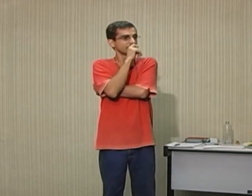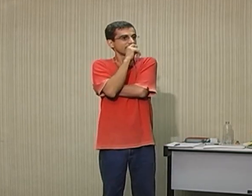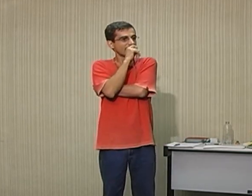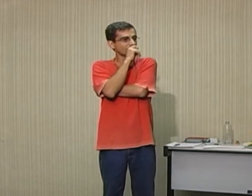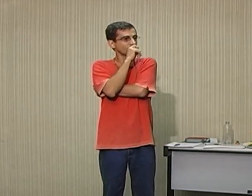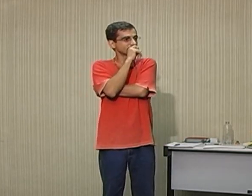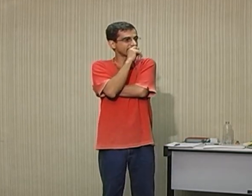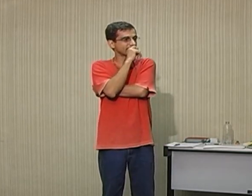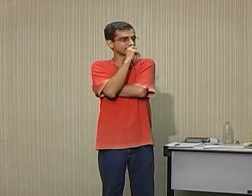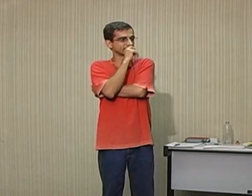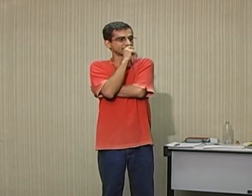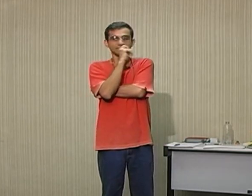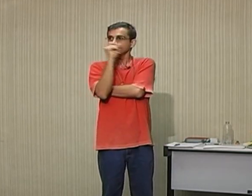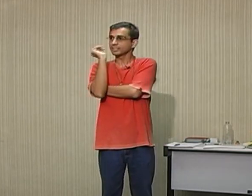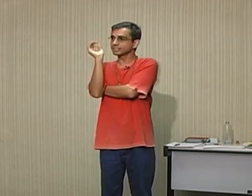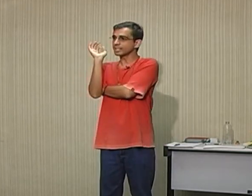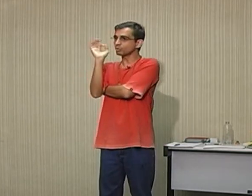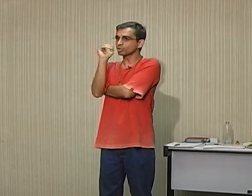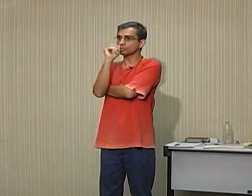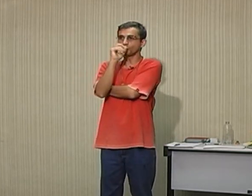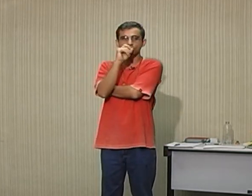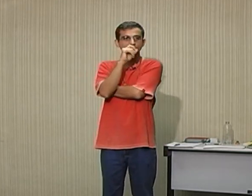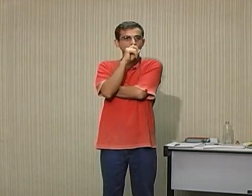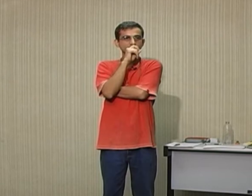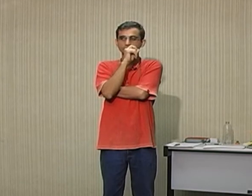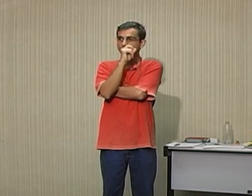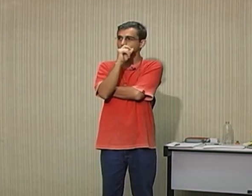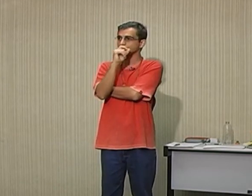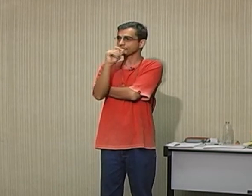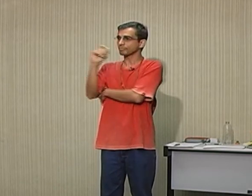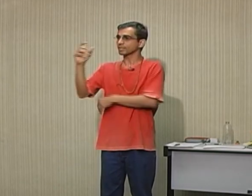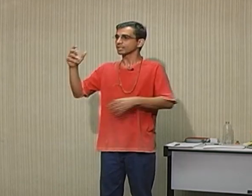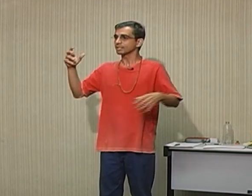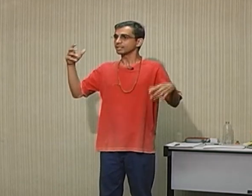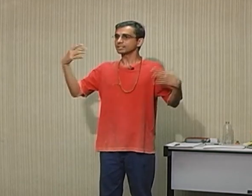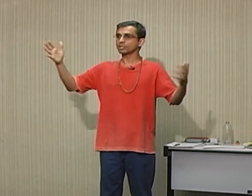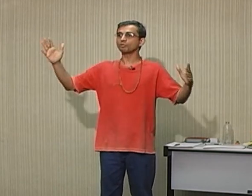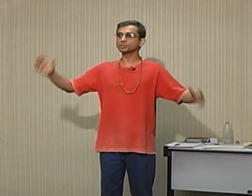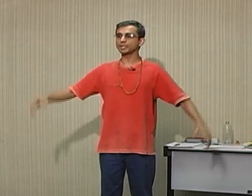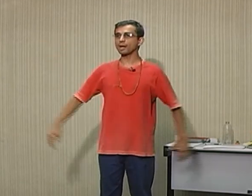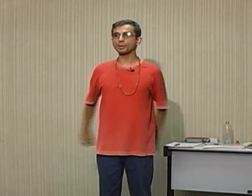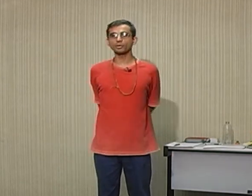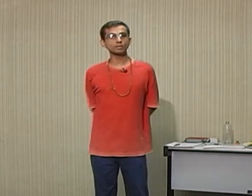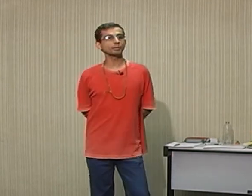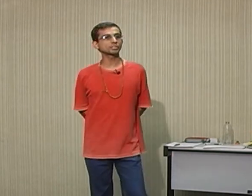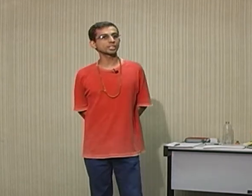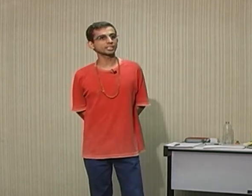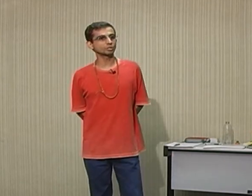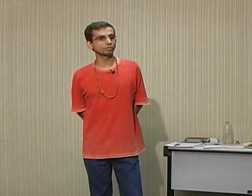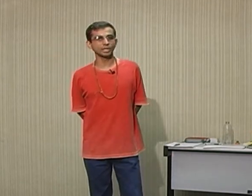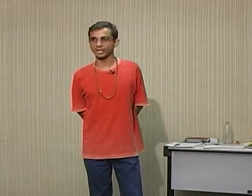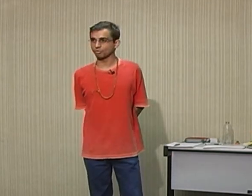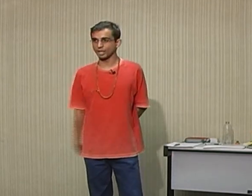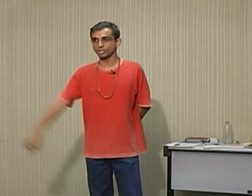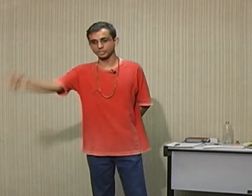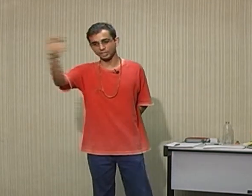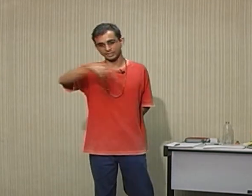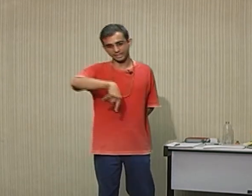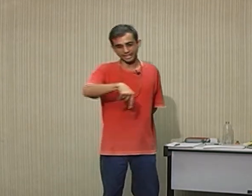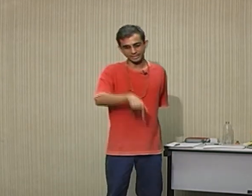Sim, acontece que tem um outro ponto que é o seguinte, e se eu for explicar pra alguém como é que chega na rodoviária? vou falar, o seguinte, você tá na Reda